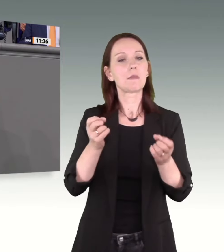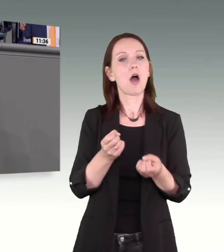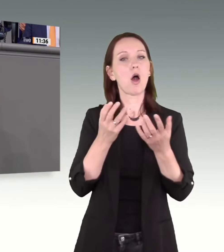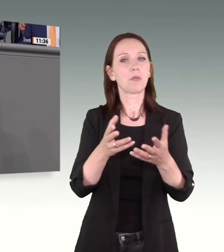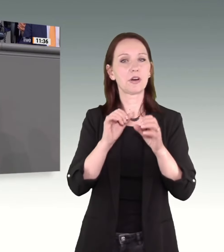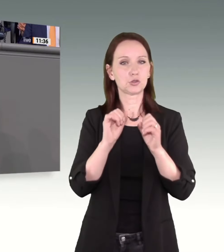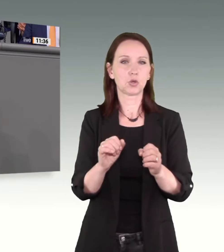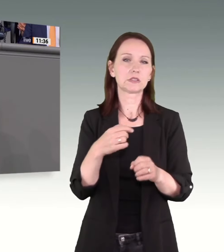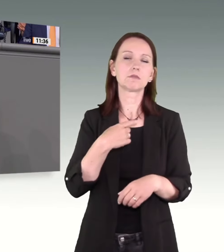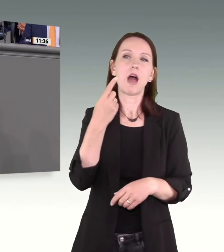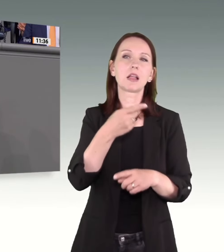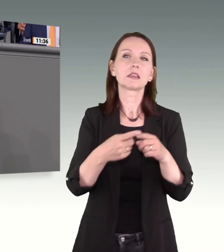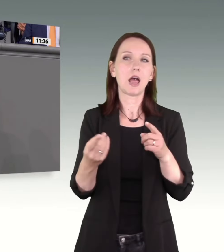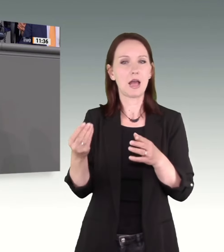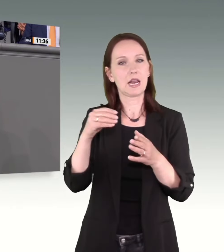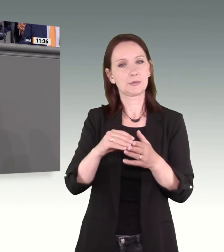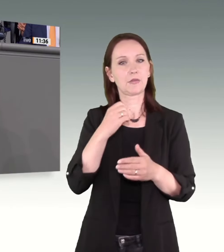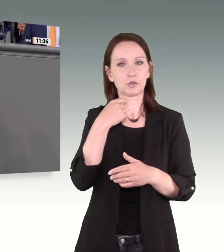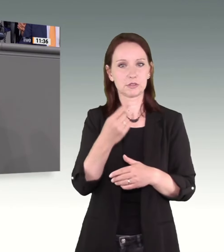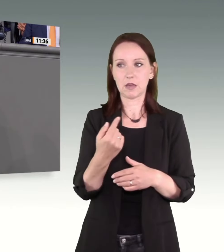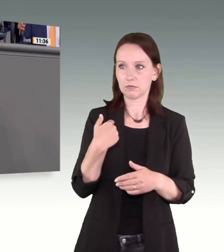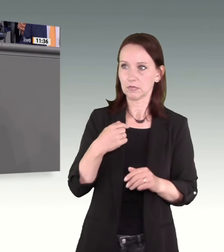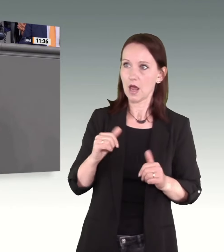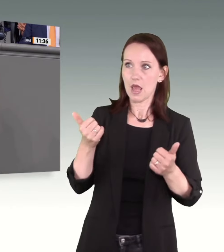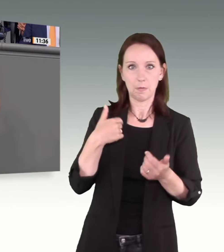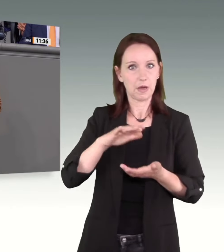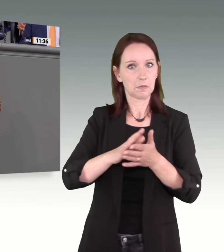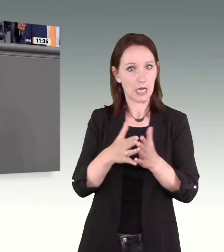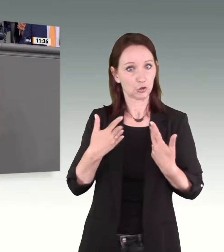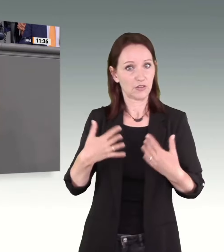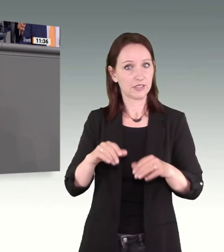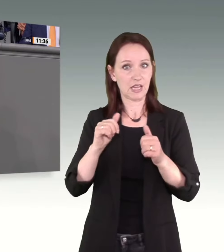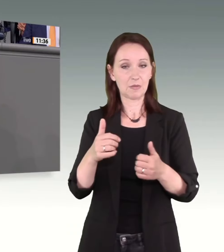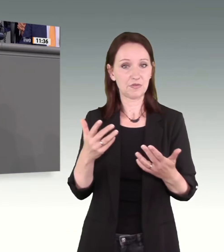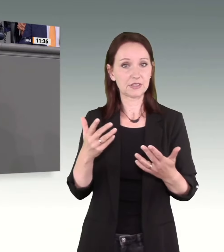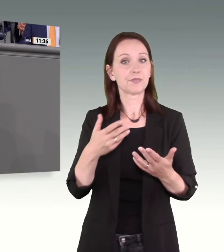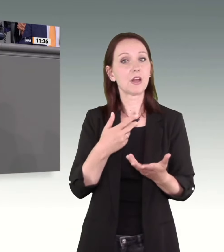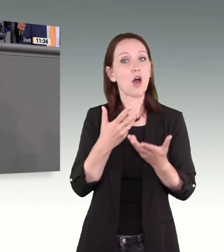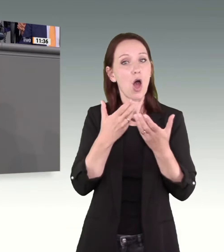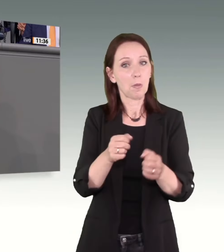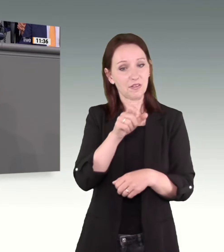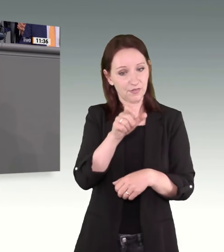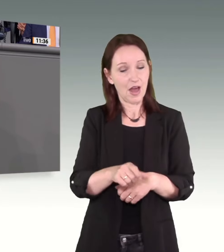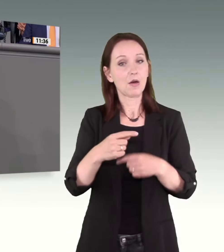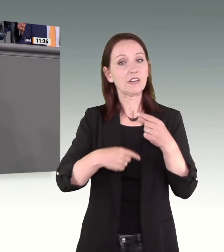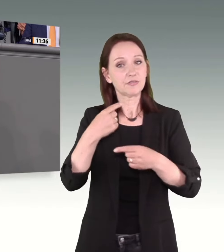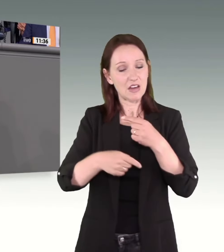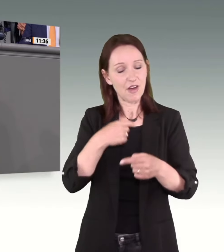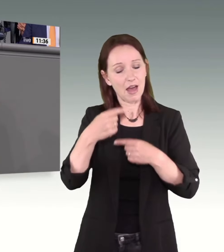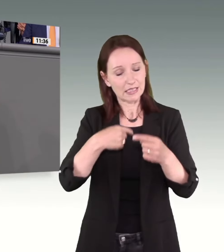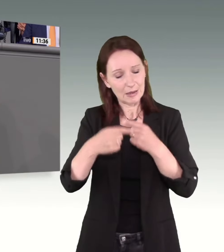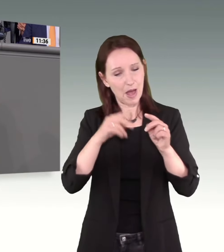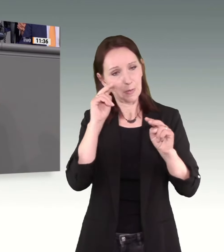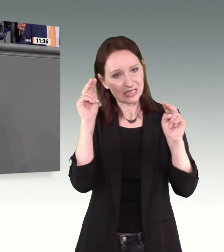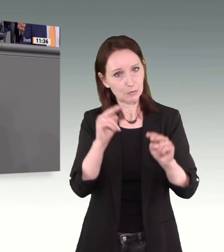jetzt jüngst einfach aus der Lebensrealität nochmal untergekommen ist. Wir müssen dafür Sorge tragen, dass Opfer tatsächlich auch im gesamten Verfahren im Mittelpunkt stehen. Und dazu